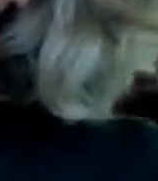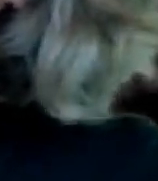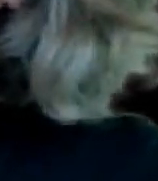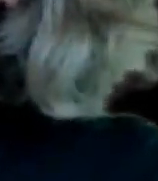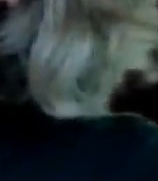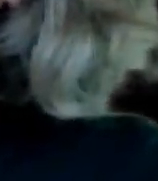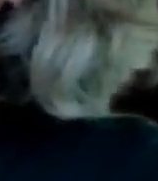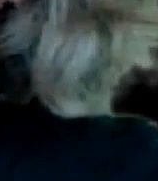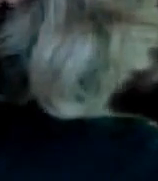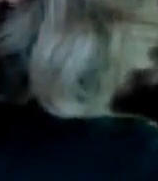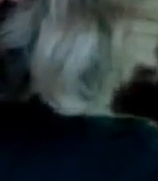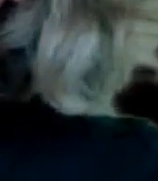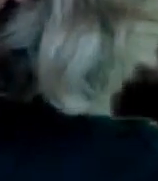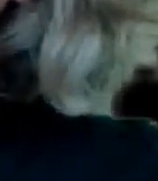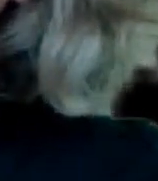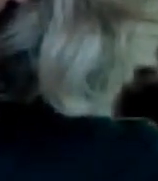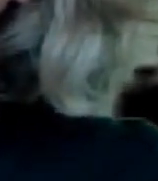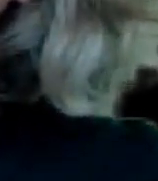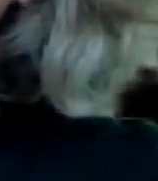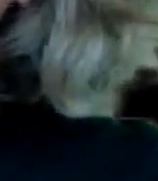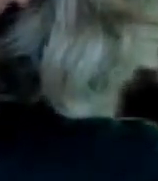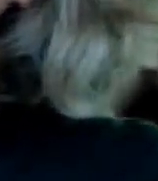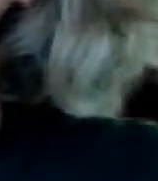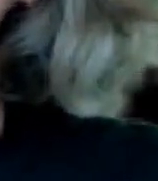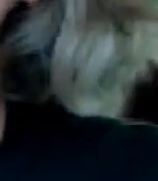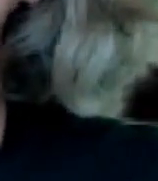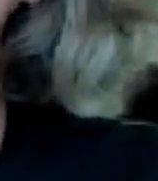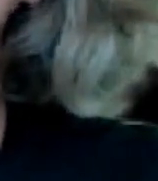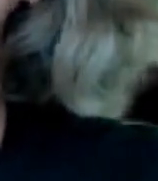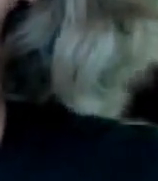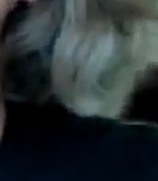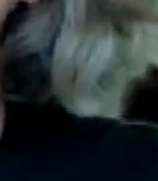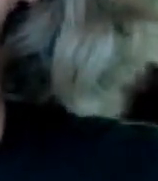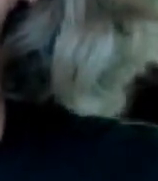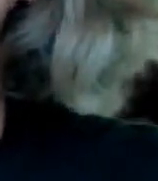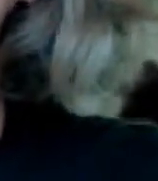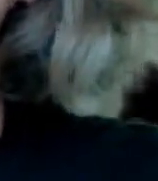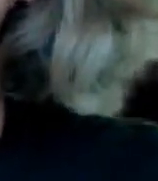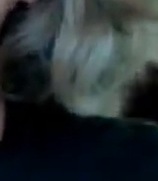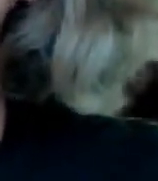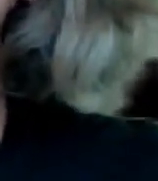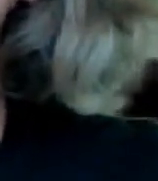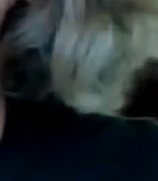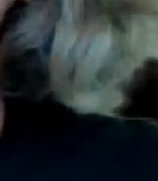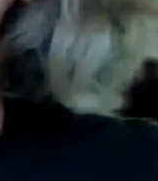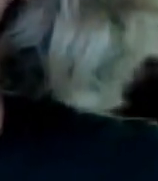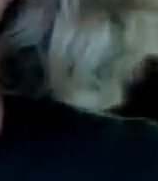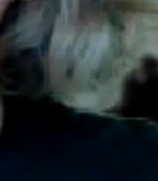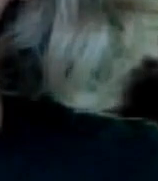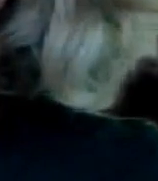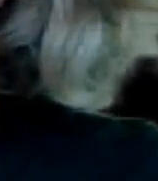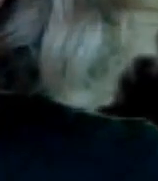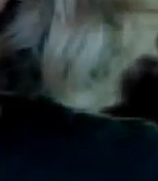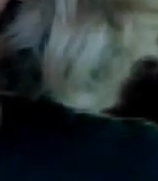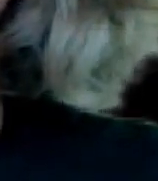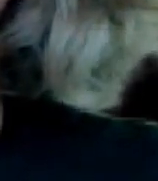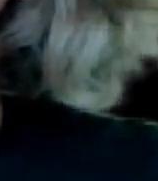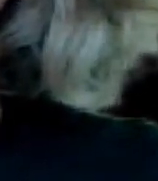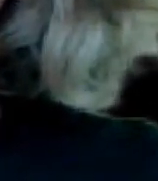En asuntos de la salud En asuntos de transporte En asuntos de lo que sea Que todo esto